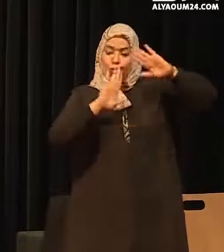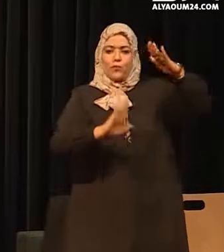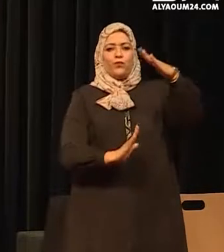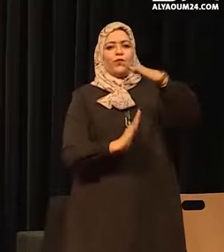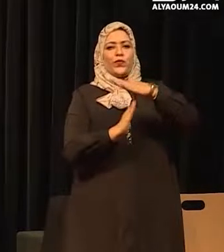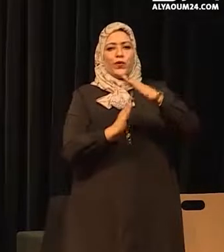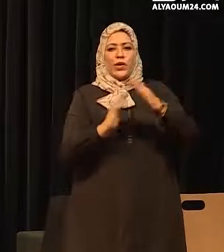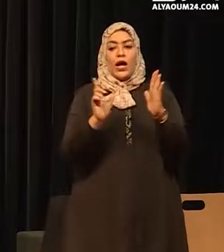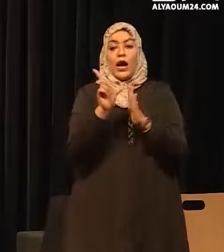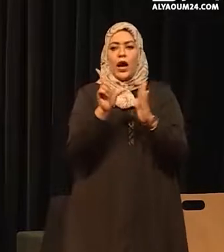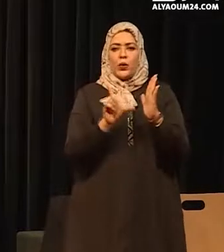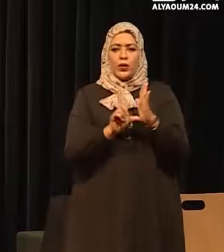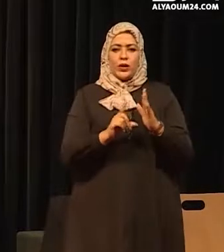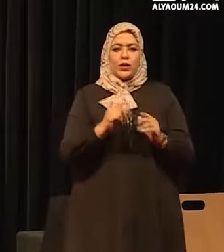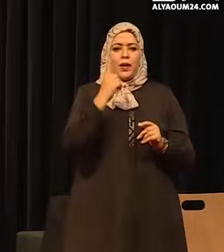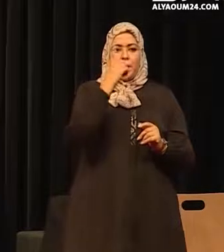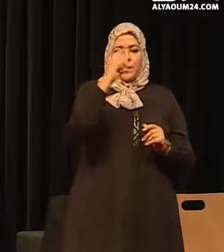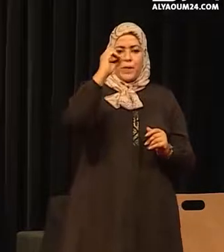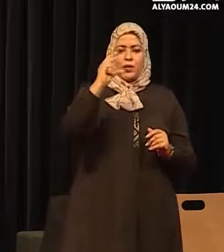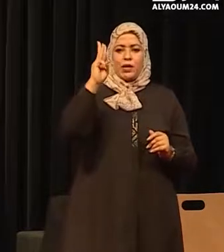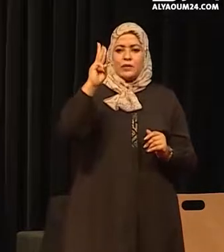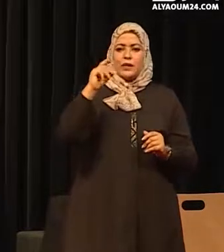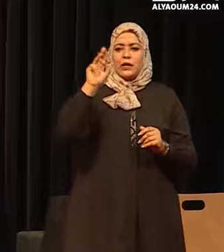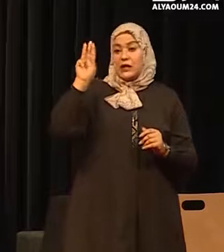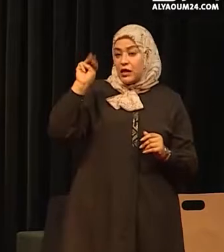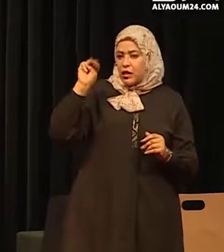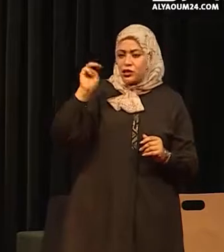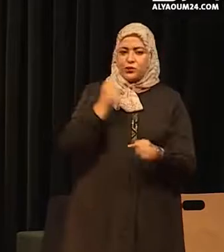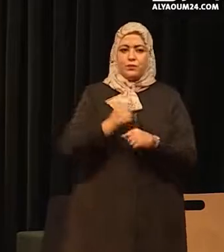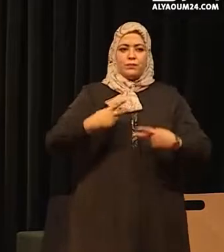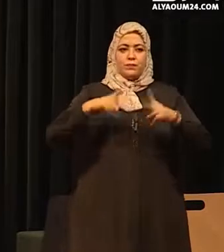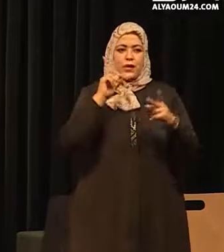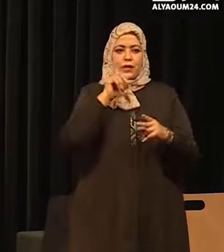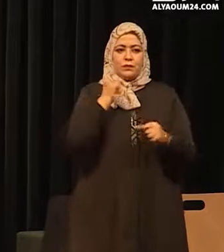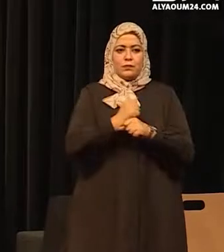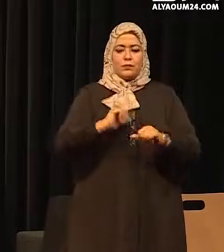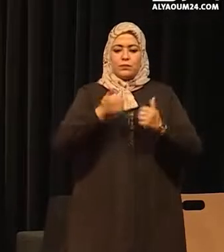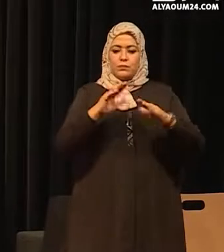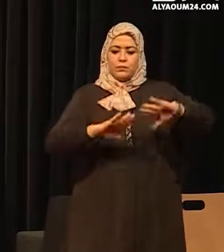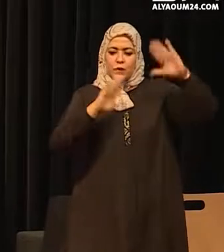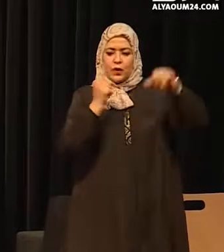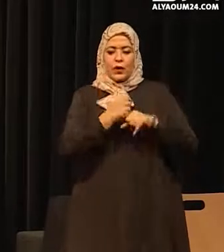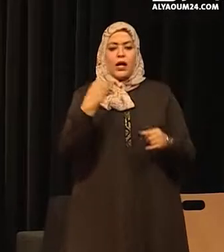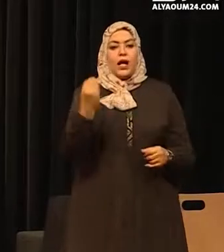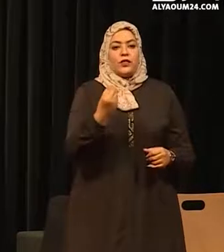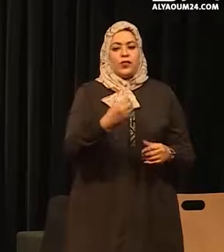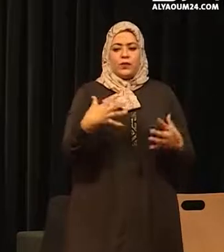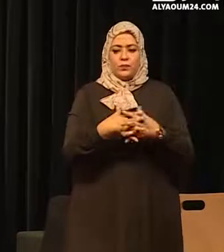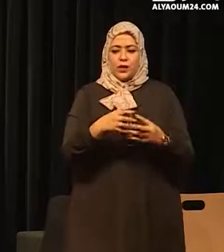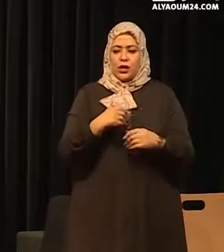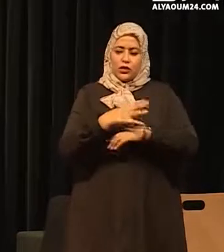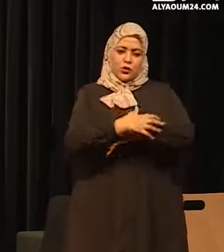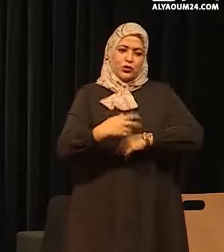ويؤثره القانون 133 ويعاقب عليه فالعنف ضد النساء والفتيات هو والأطفال طبعاً هو